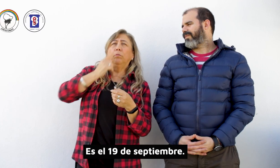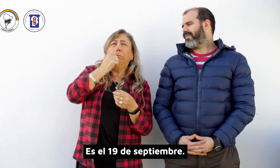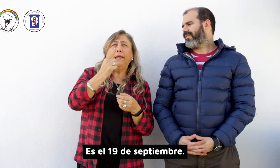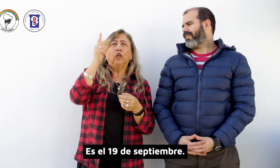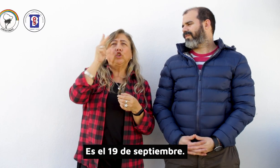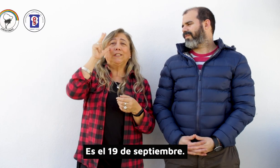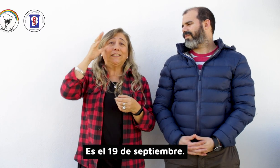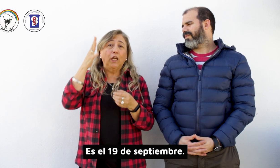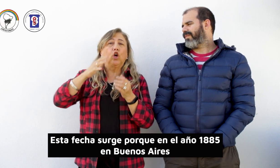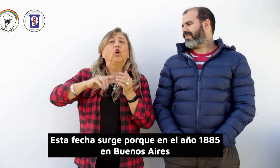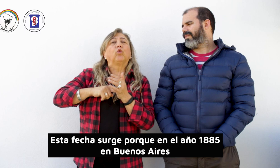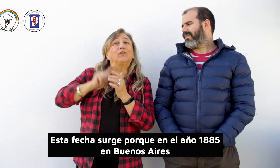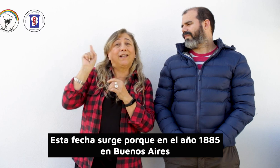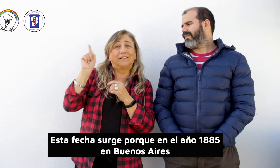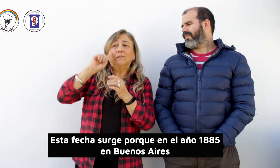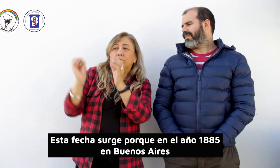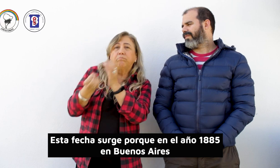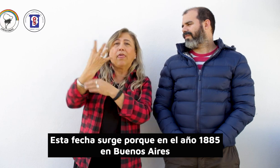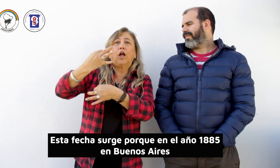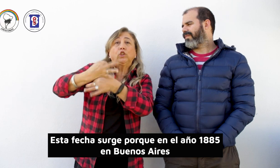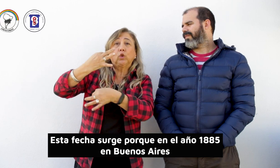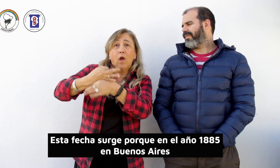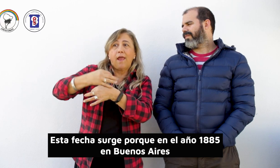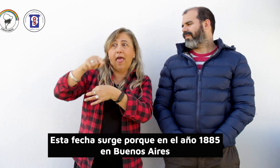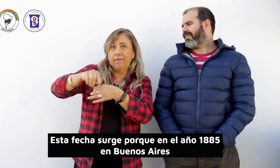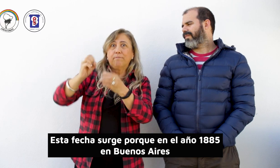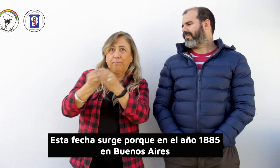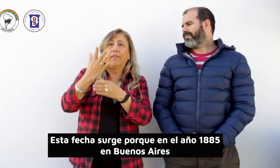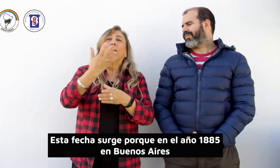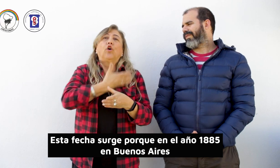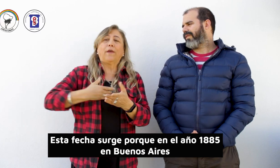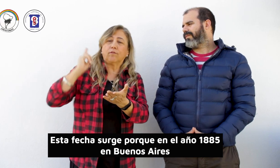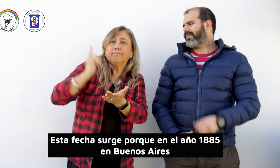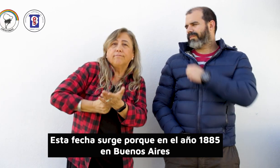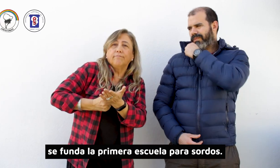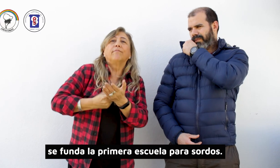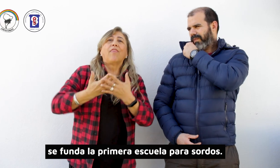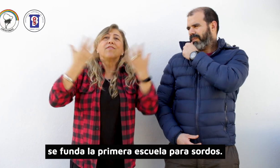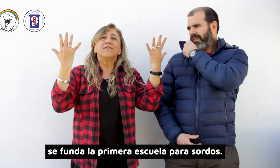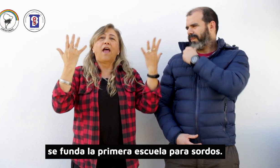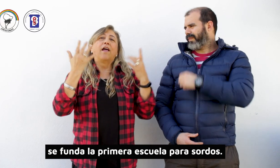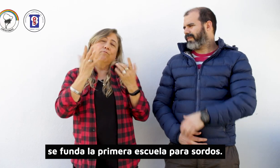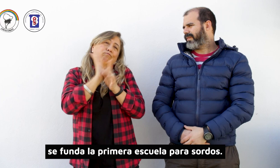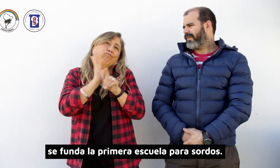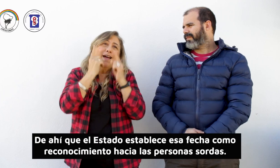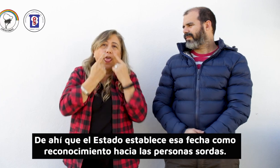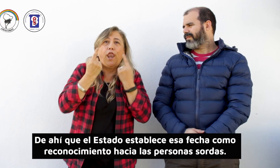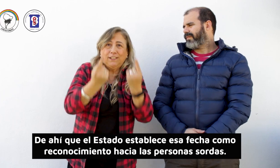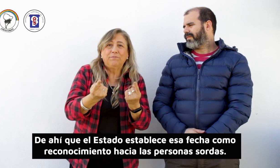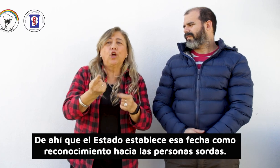19 de septiembre. Esta fecha surge porque en el año 1885 en Buenos Aires se funda la primera escuela para sordos. De ahí es que el